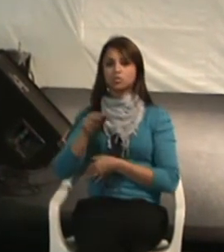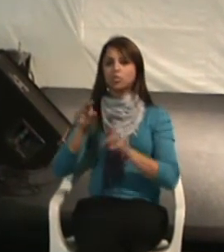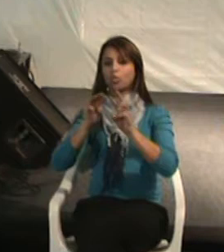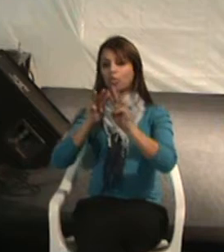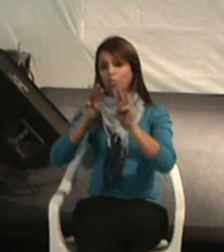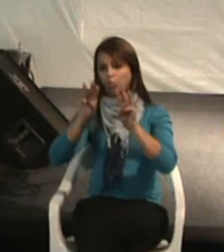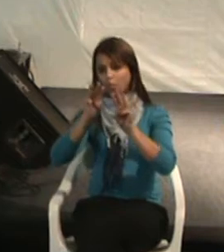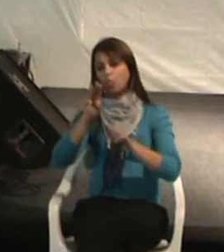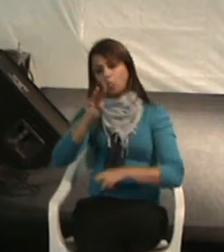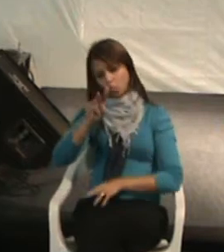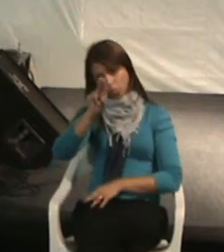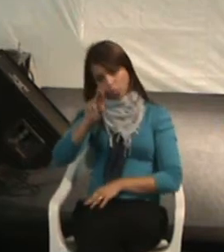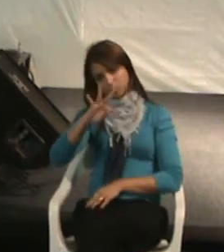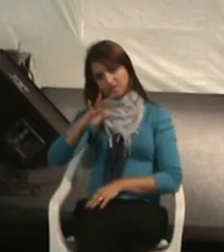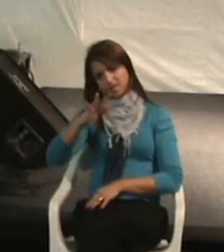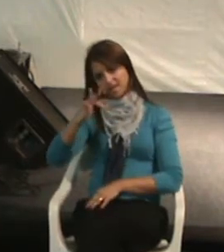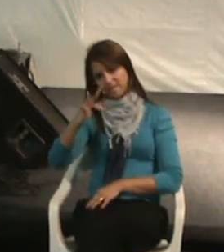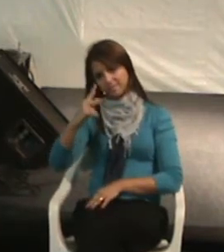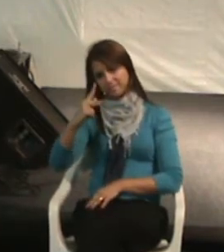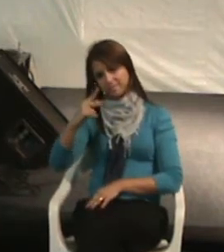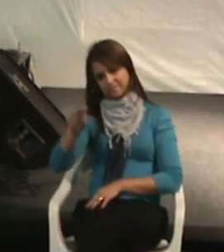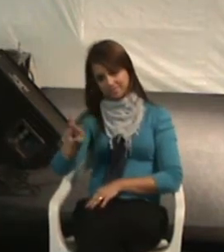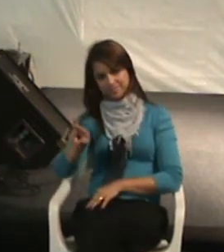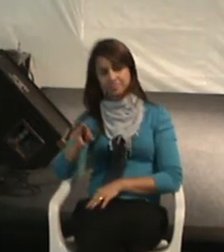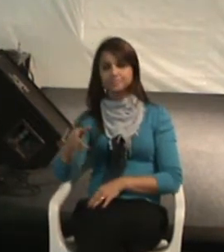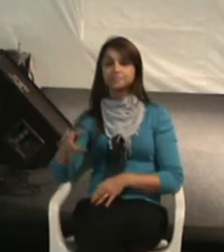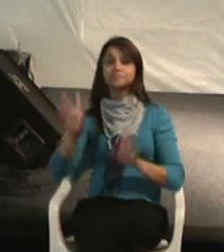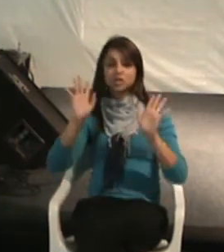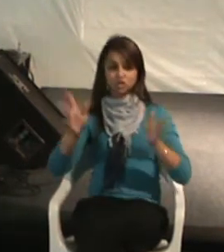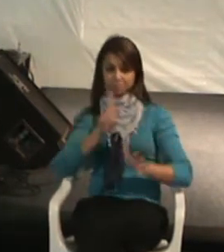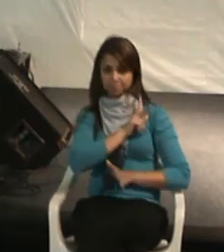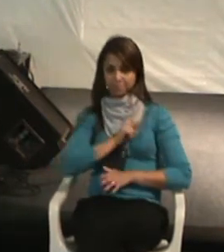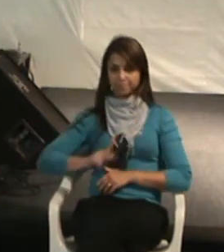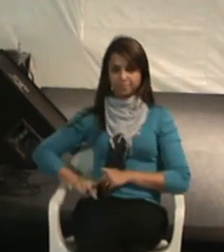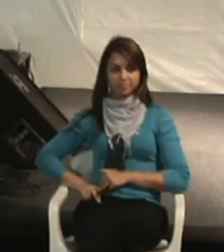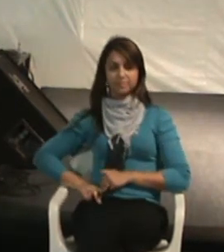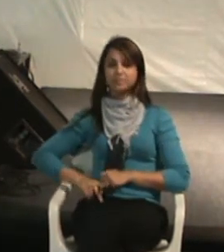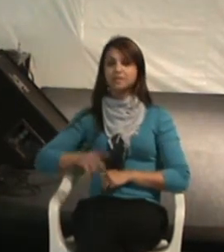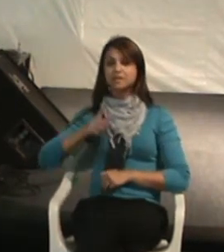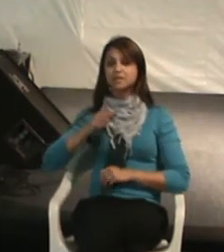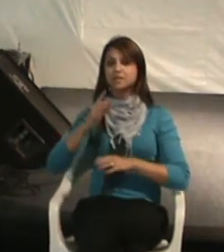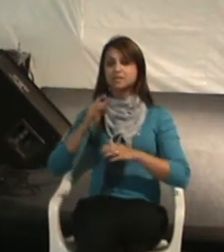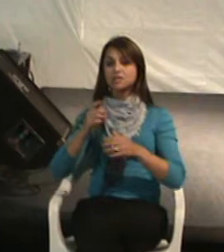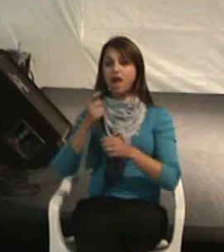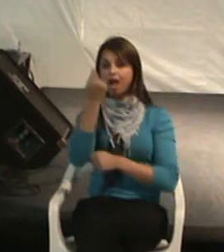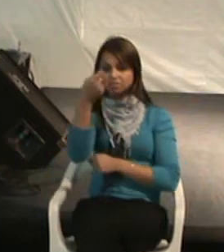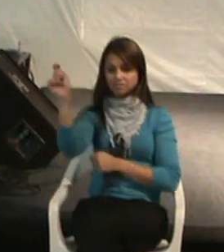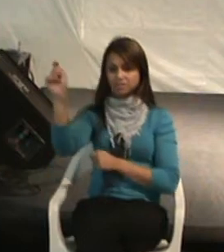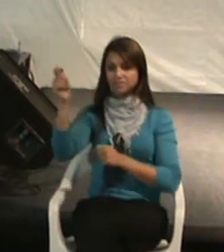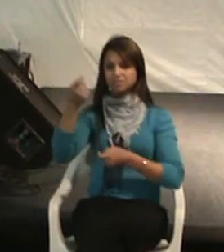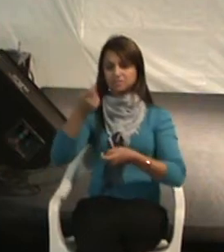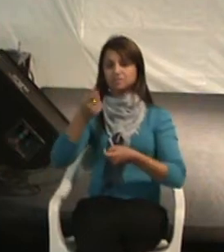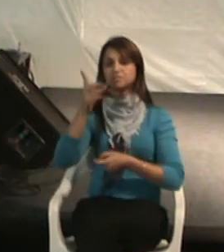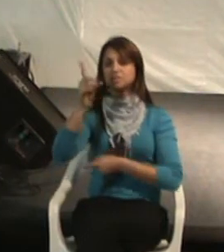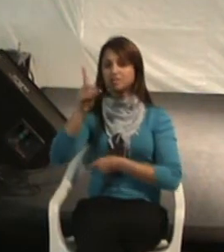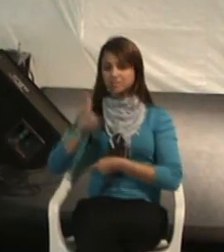Paraná, ou TFPR. Foi presidente da Associação de Defensos Físicos do Paraná,